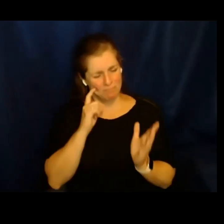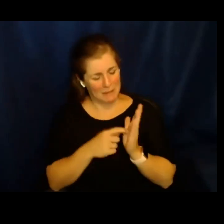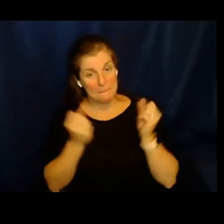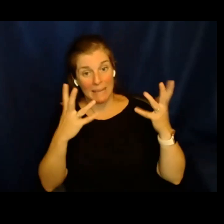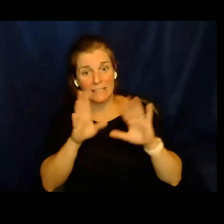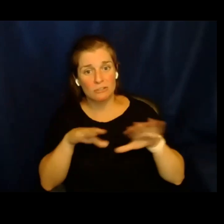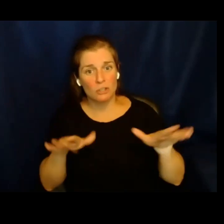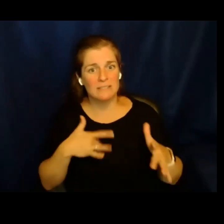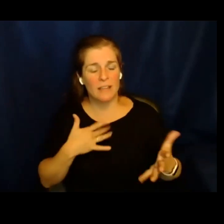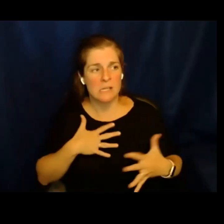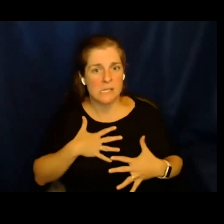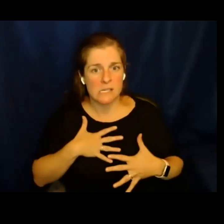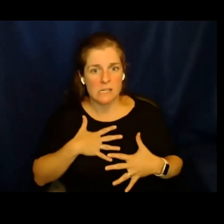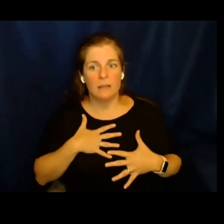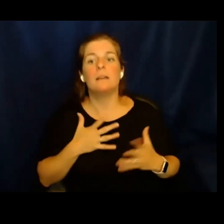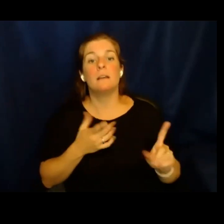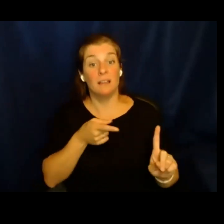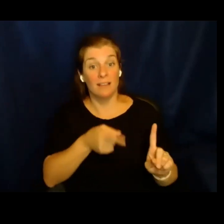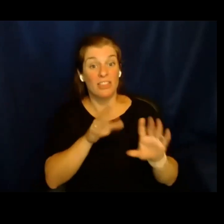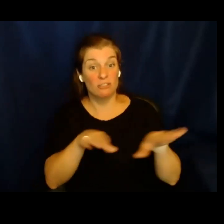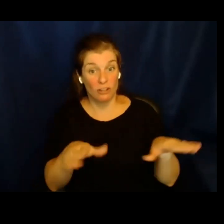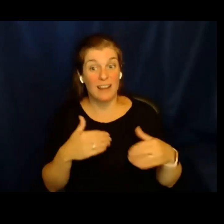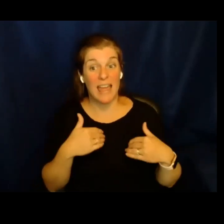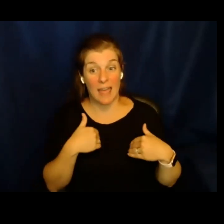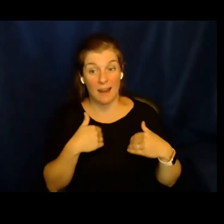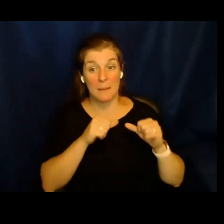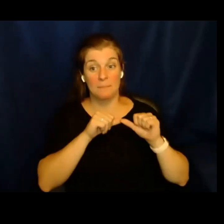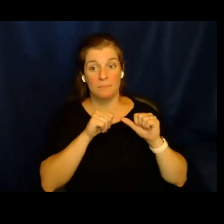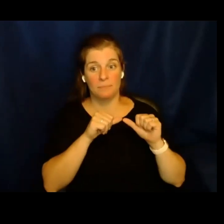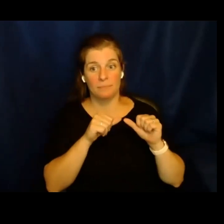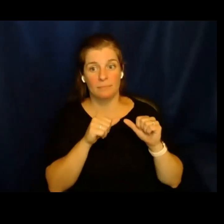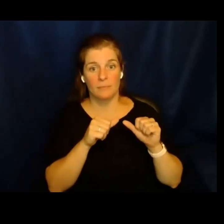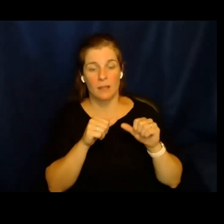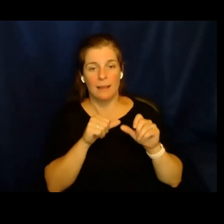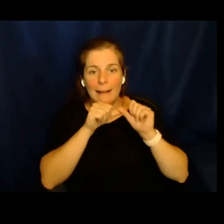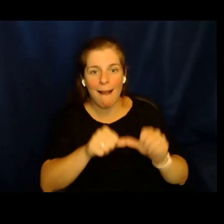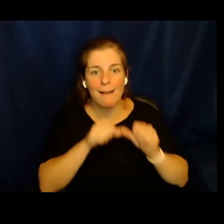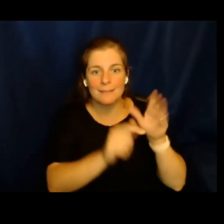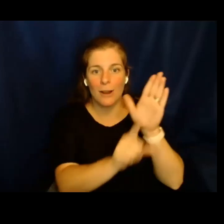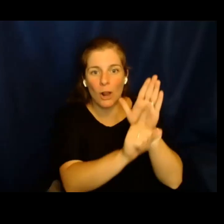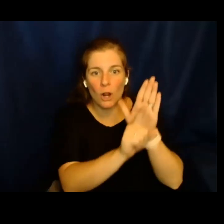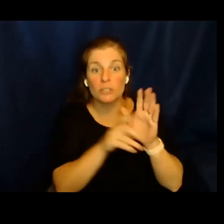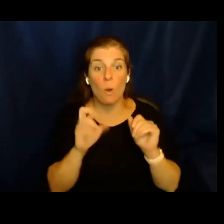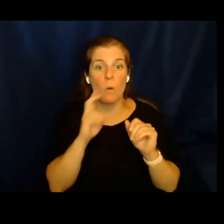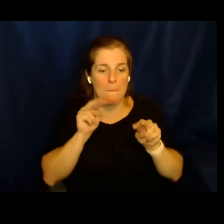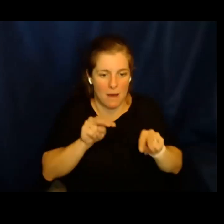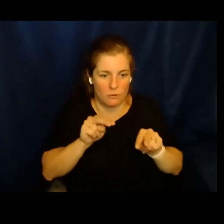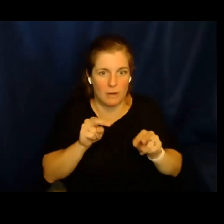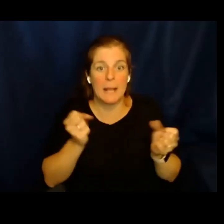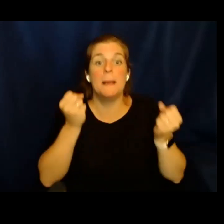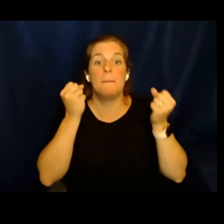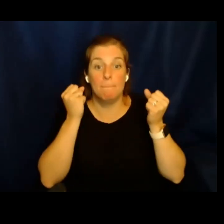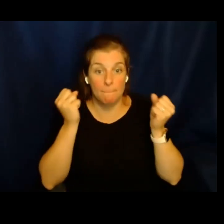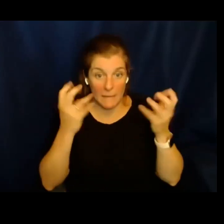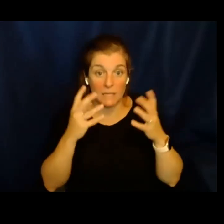increíbles altos niveles de estrés, tanto así que las instalaciones tenían alertas constantes y monitoreaban a múltiples